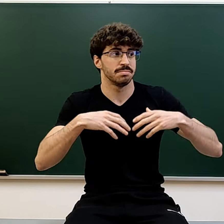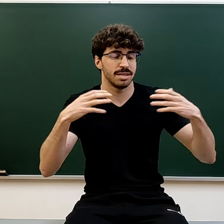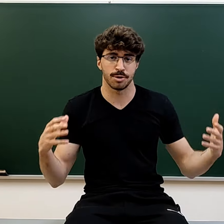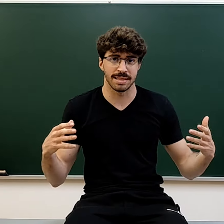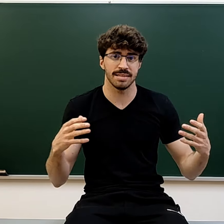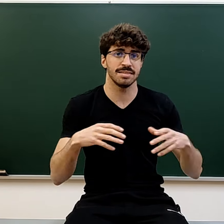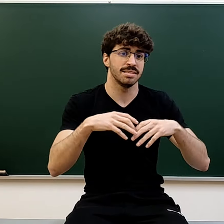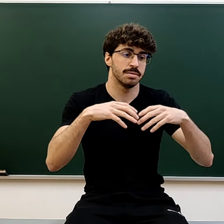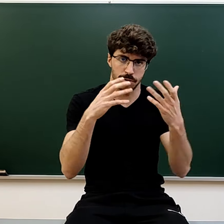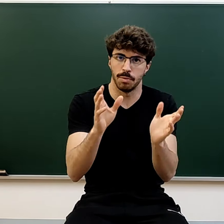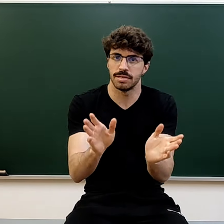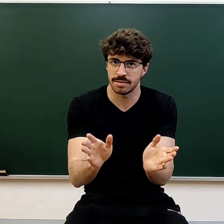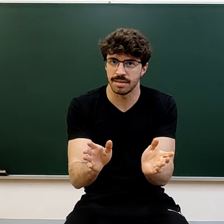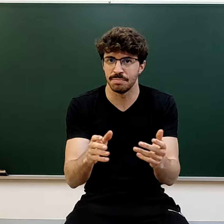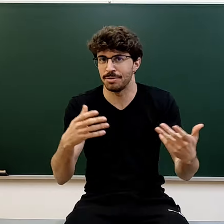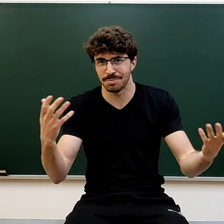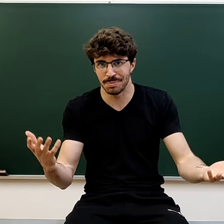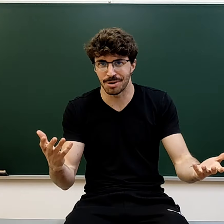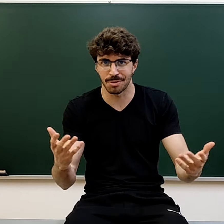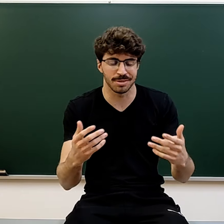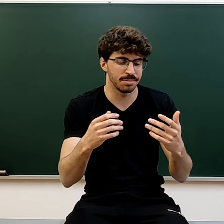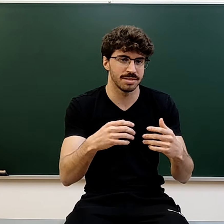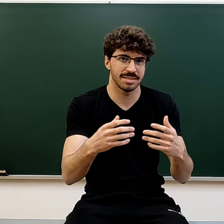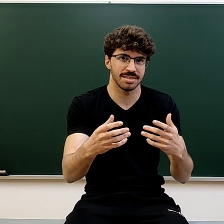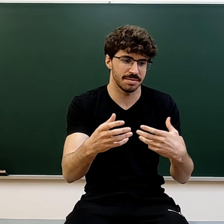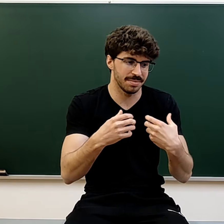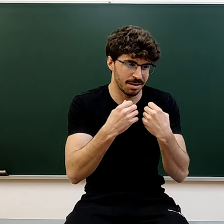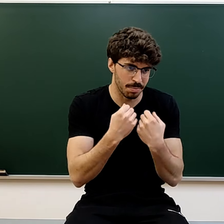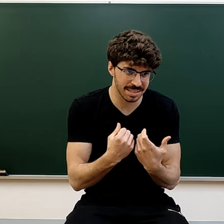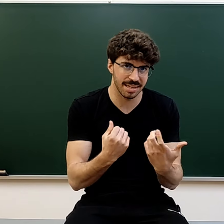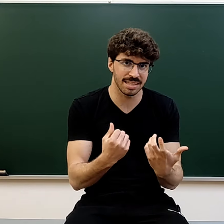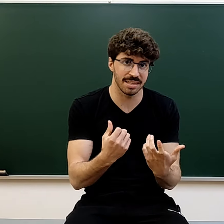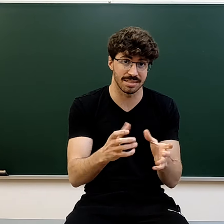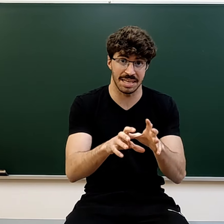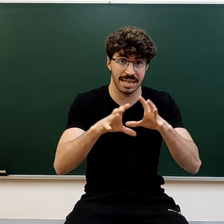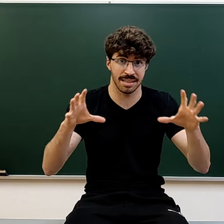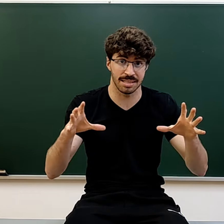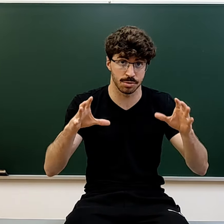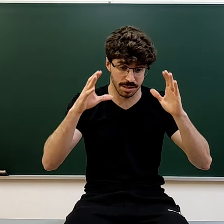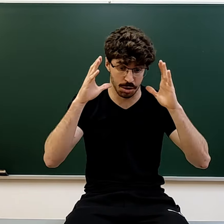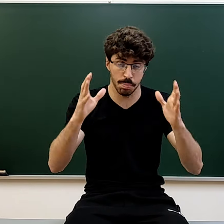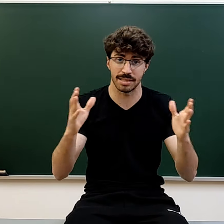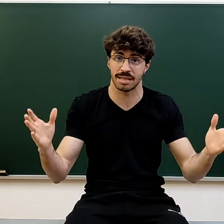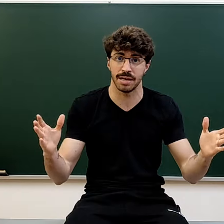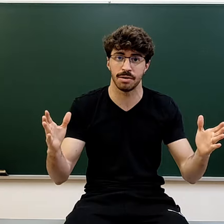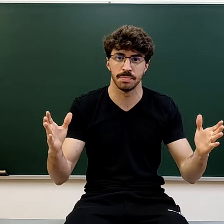esto no me interesa, bueno, lo puedes decir, pero es muy poco productivo. Lo más interesante es, ya que te dan eso y no puedes cambiarlo,